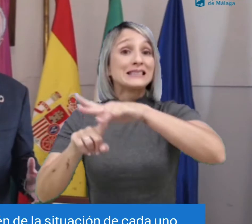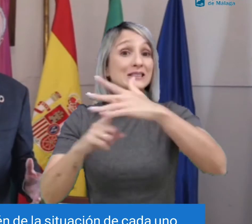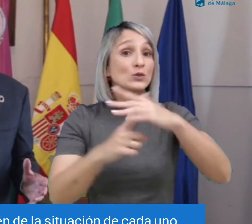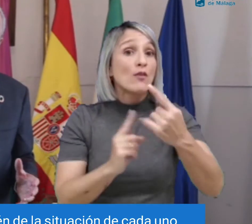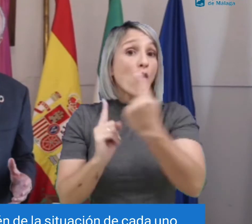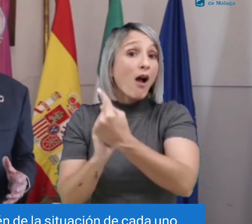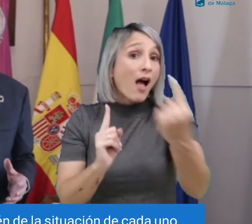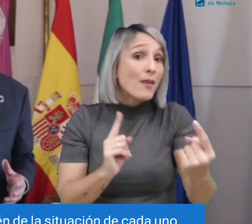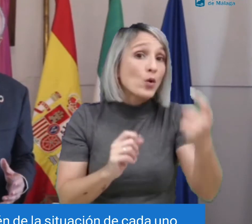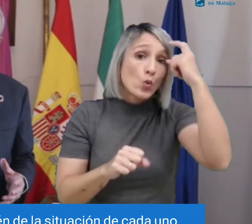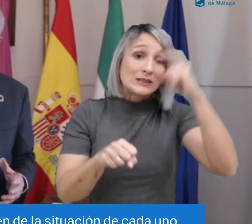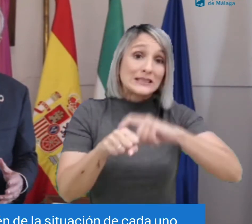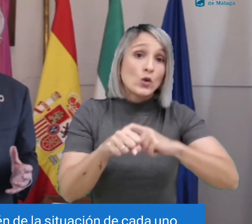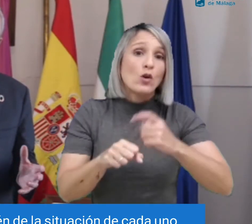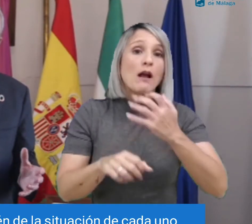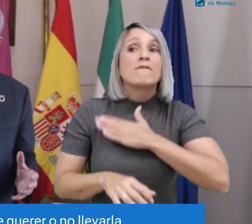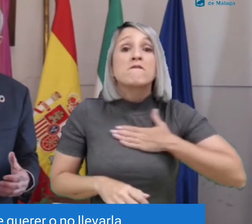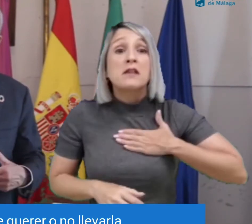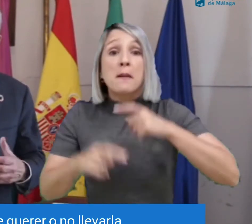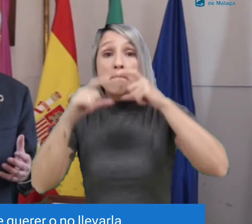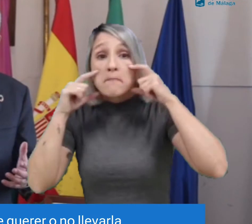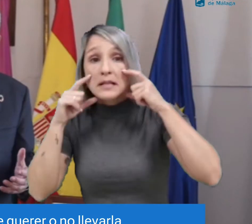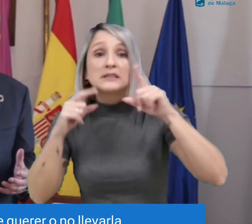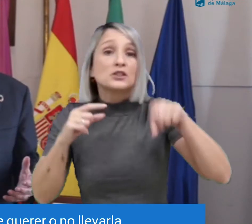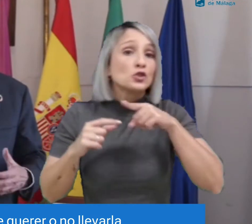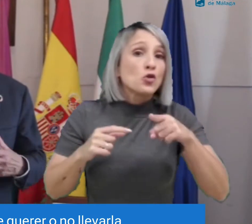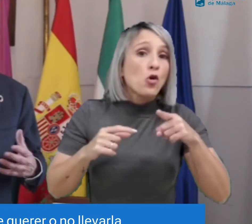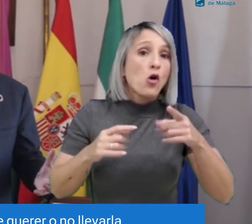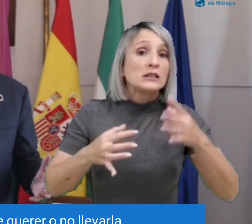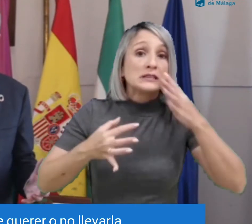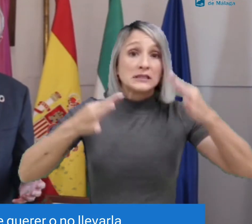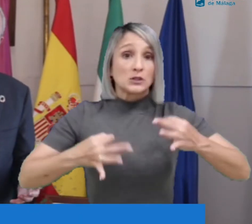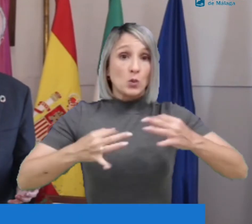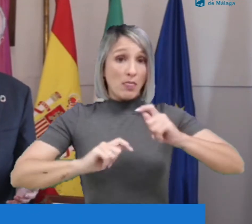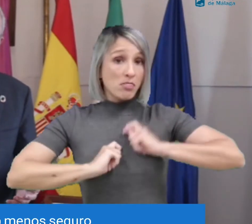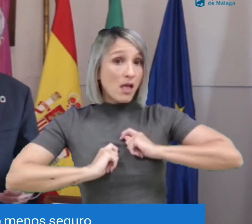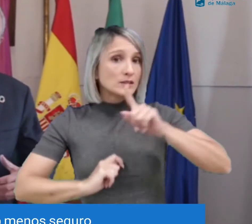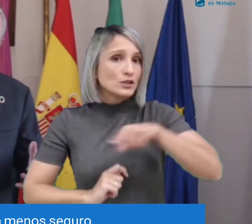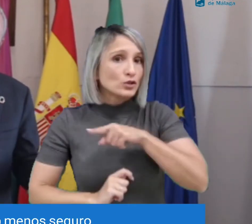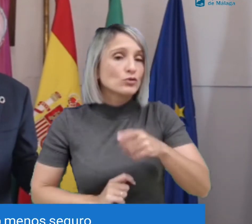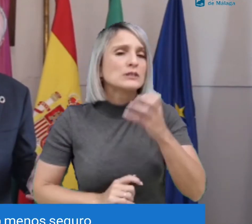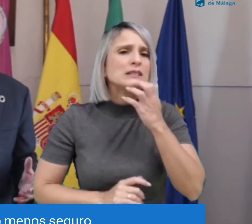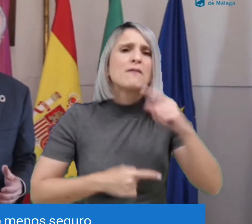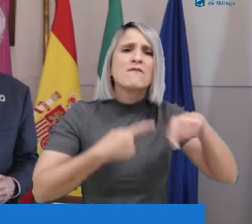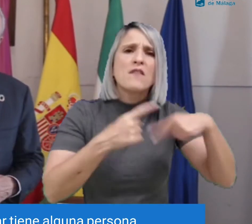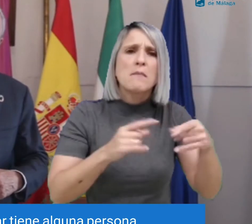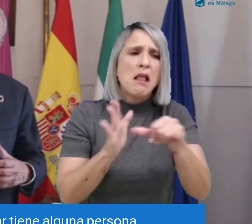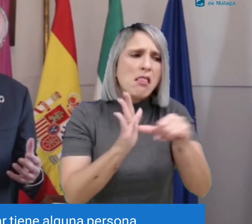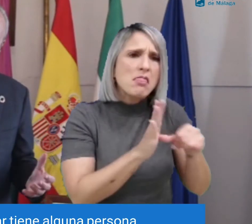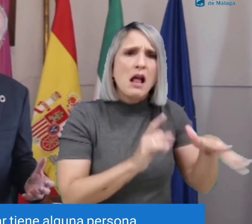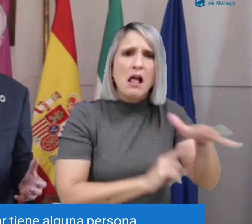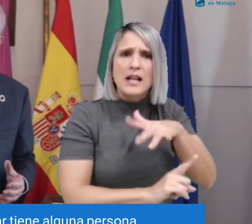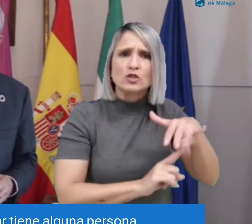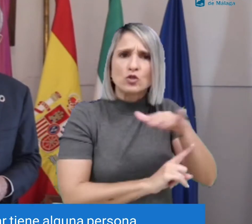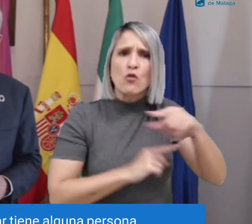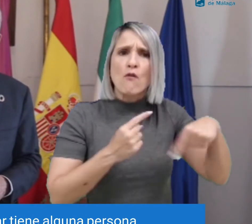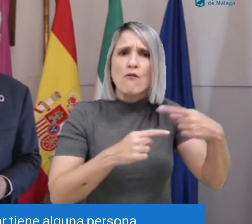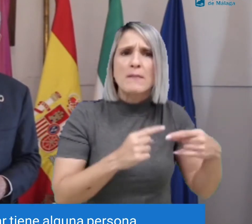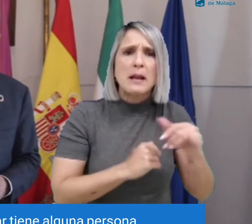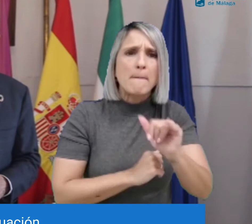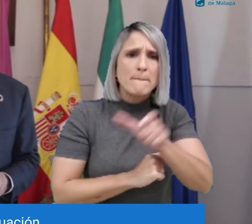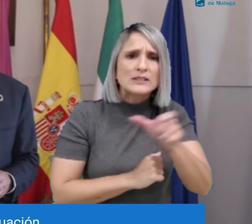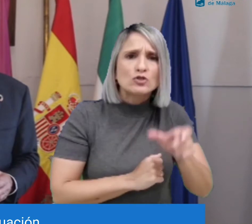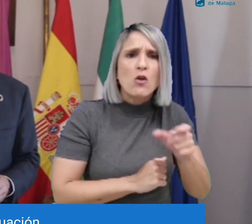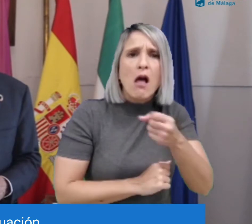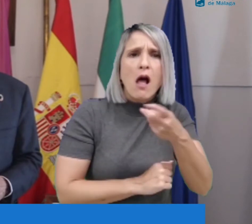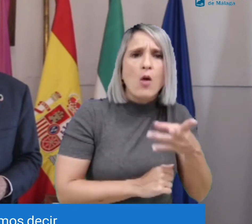va a depender un poco también de la situación de cada uno, psicológicamente, de querer o no llevarla, se sienta más o menos seguro. Si en su entorno familiar tiene alguna